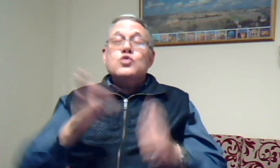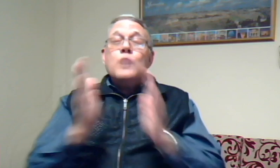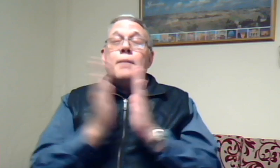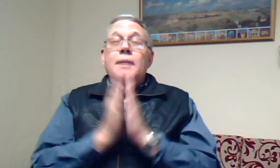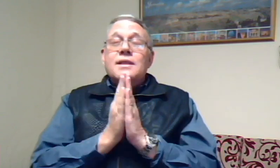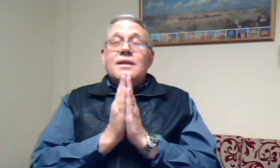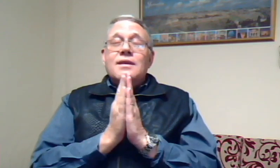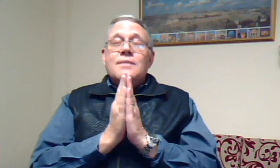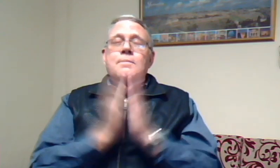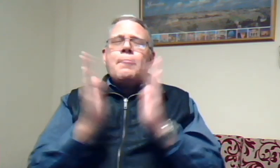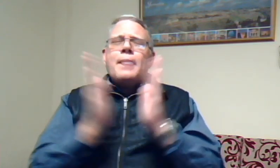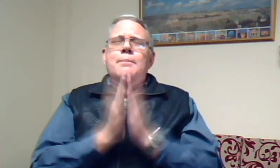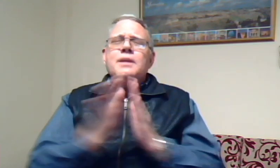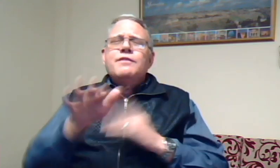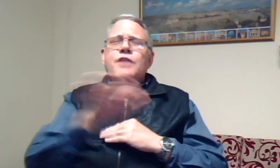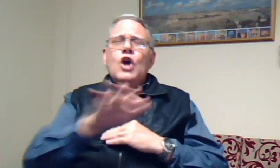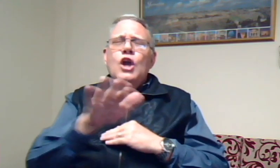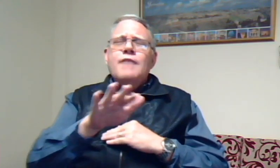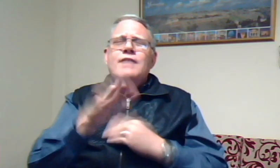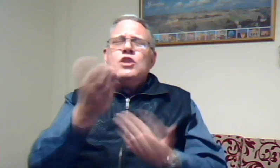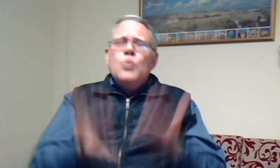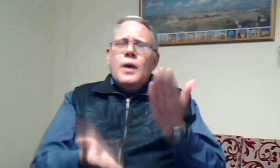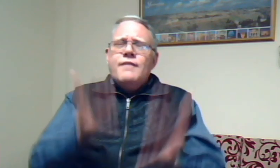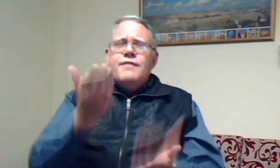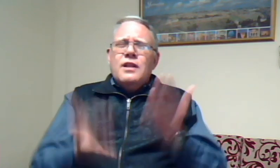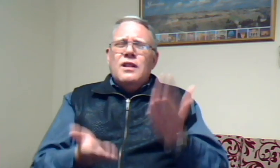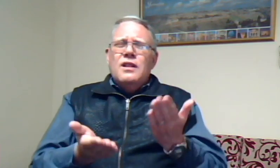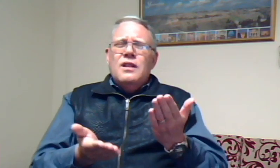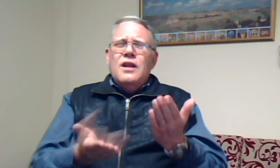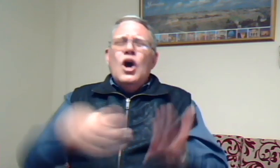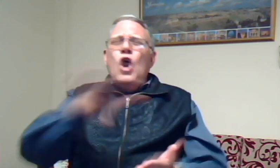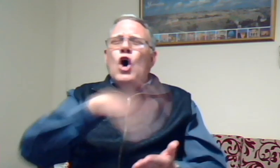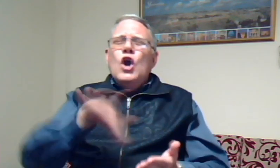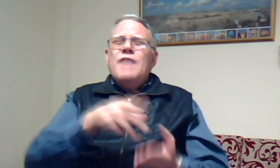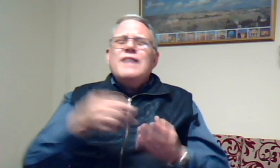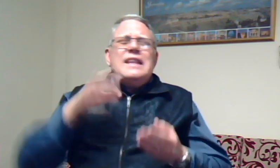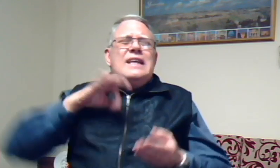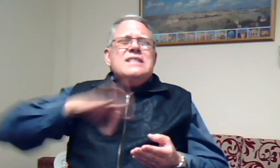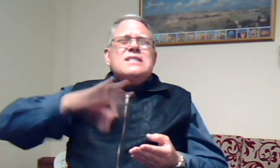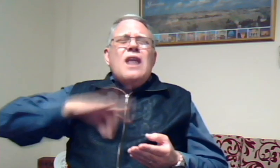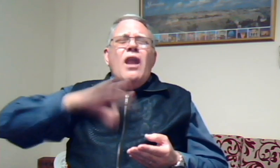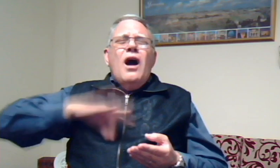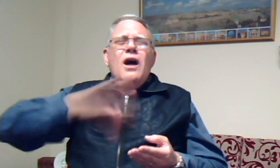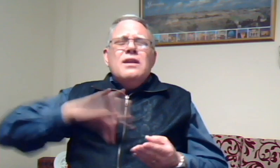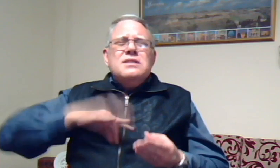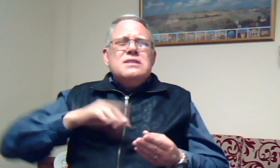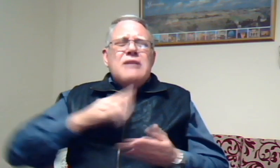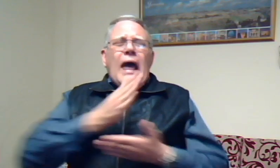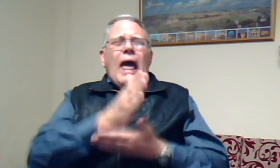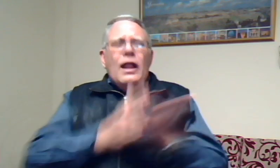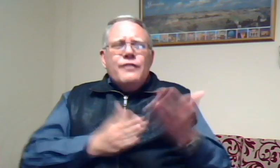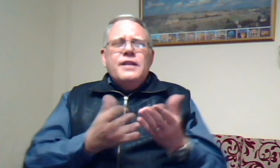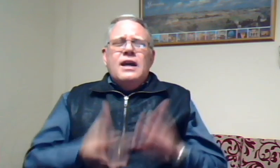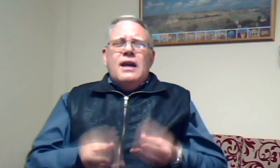ook bid. Bid vir hulle wat twyfel. Hulle wat salaris helft te kry.